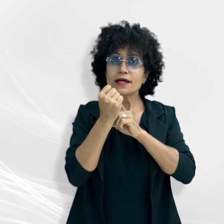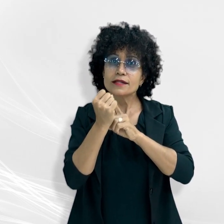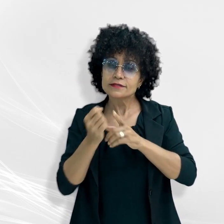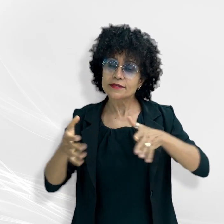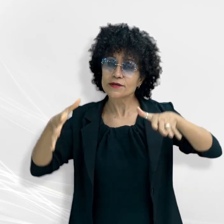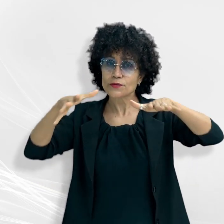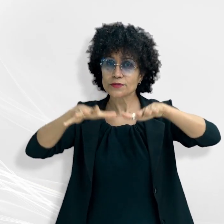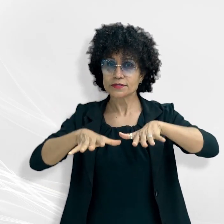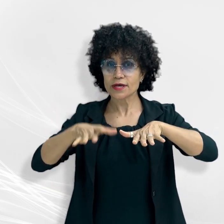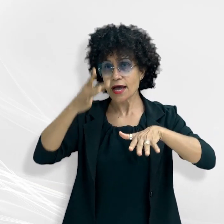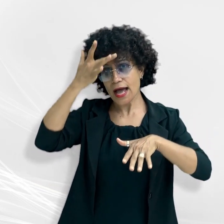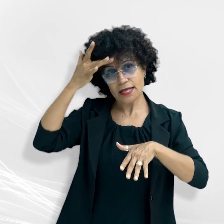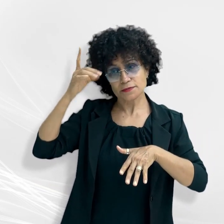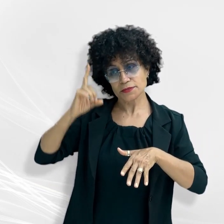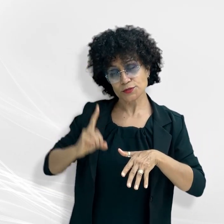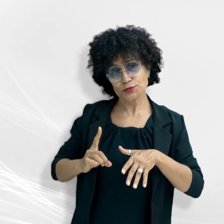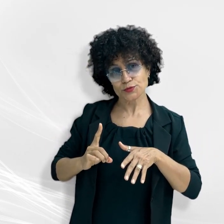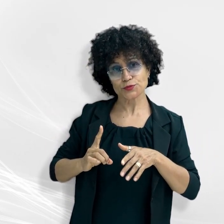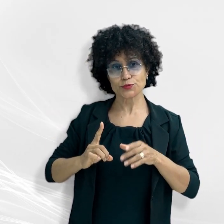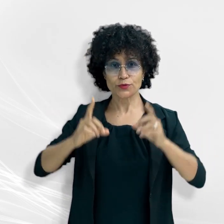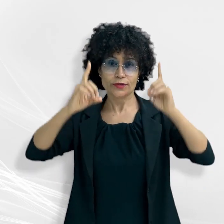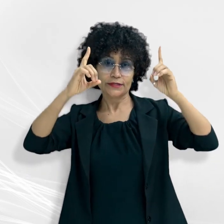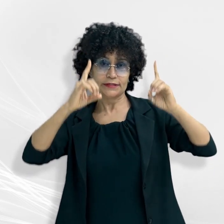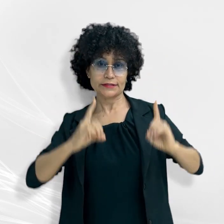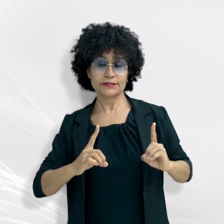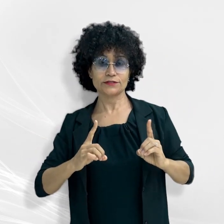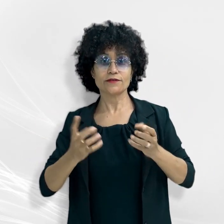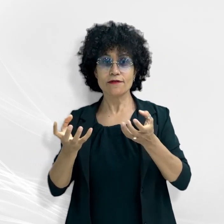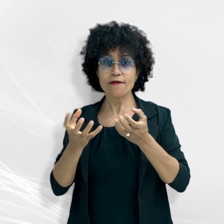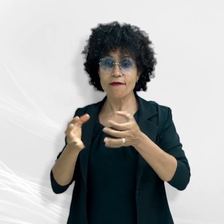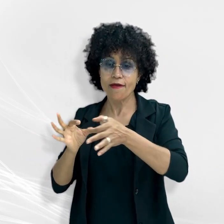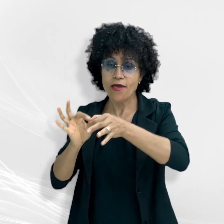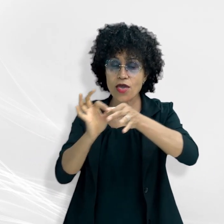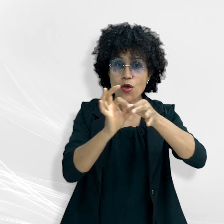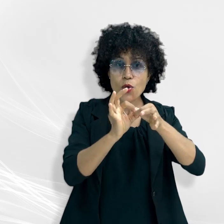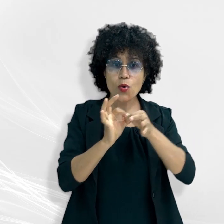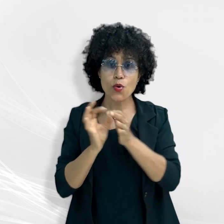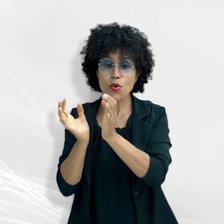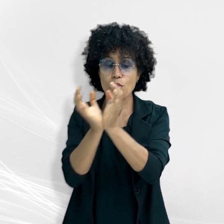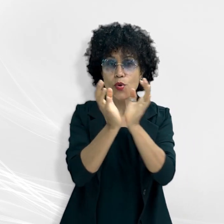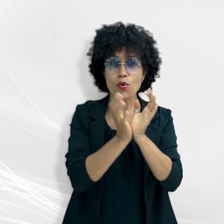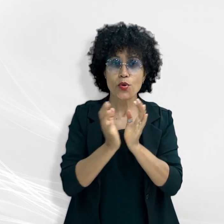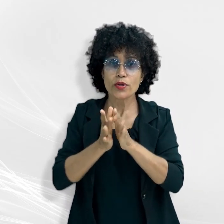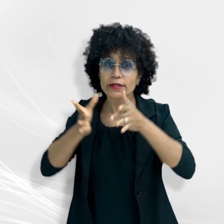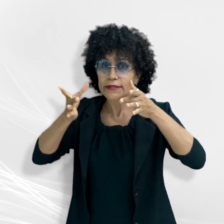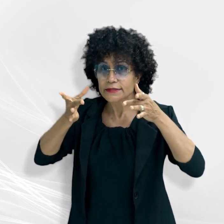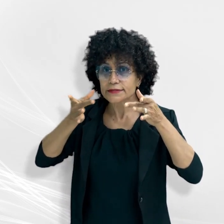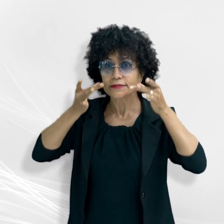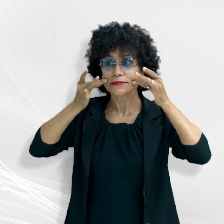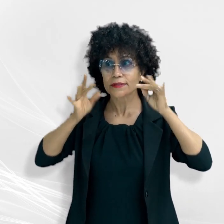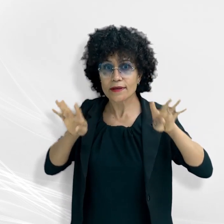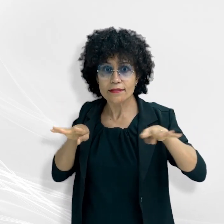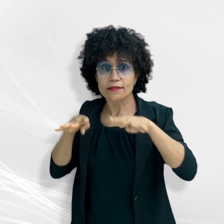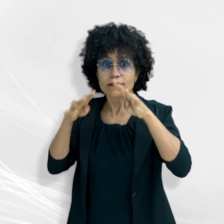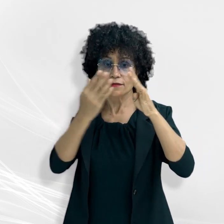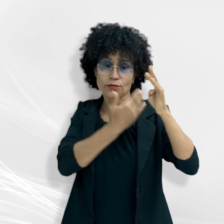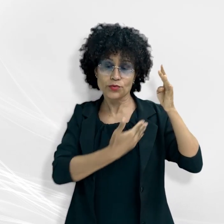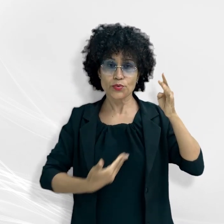dos direitos das pessoas com deficiência exige engajamento coletivo e especial atenção do poder público. Iniciativas